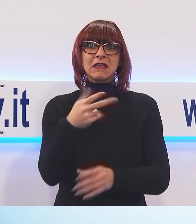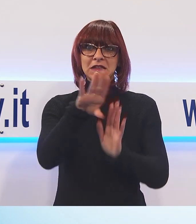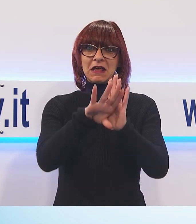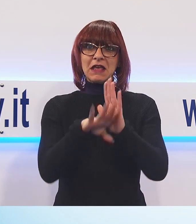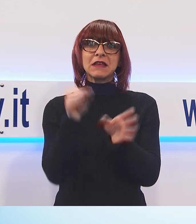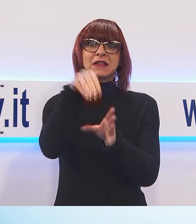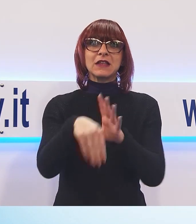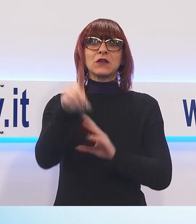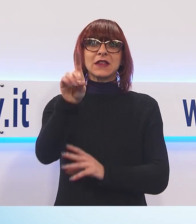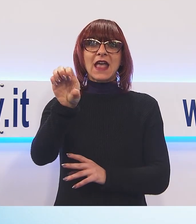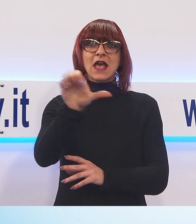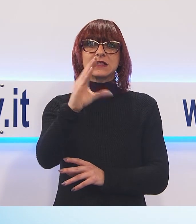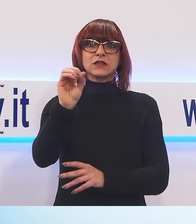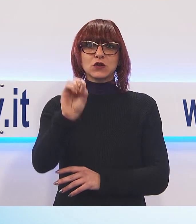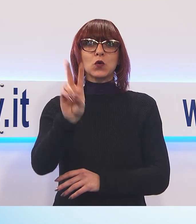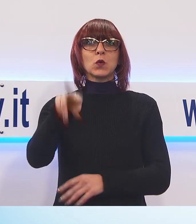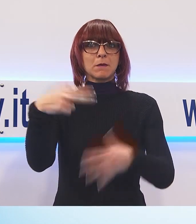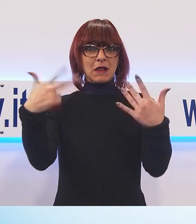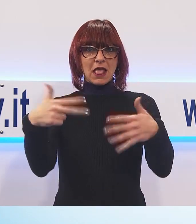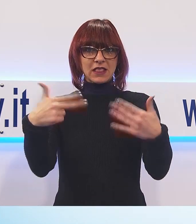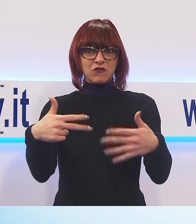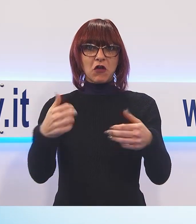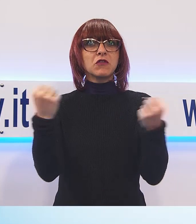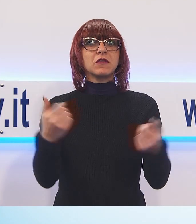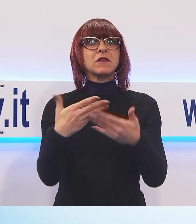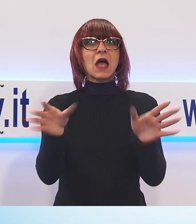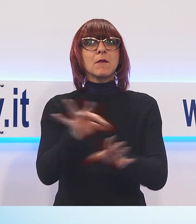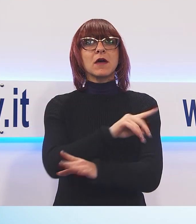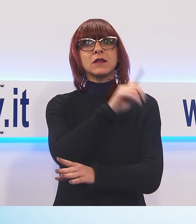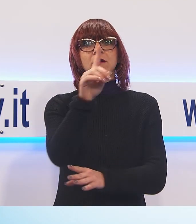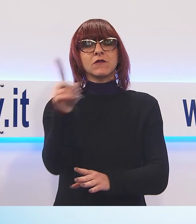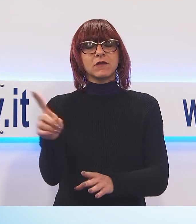enogastronomica che rimarrà aperta fino al 9 dicembre.